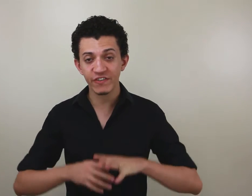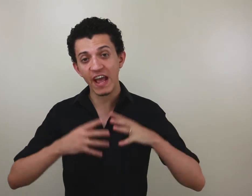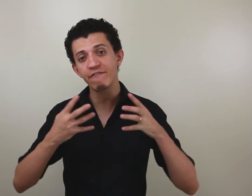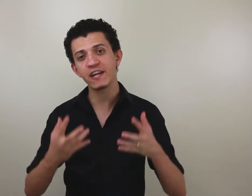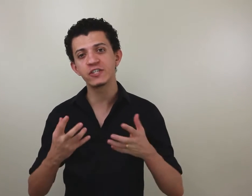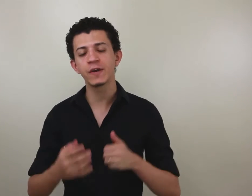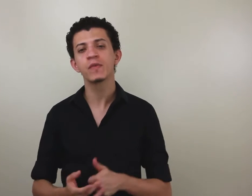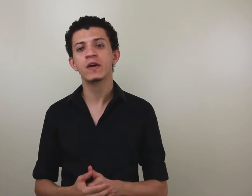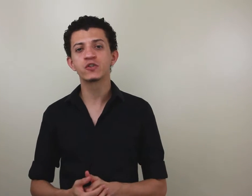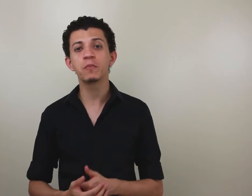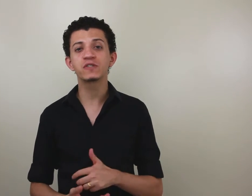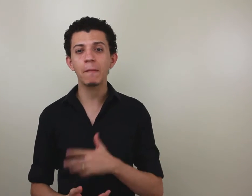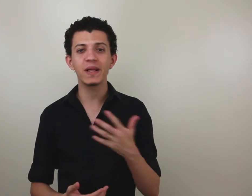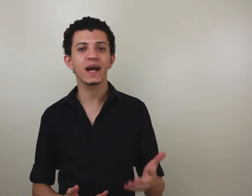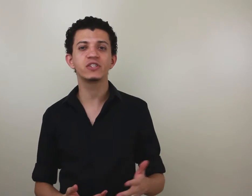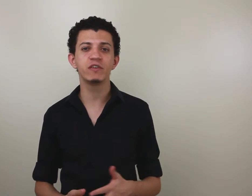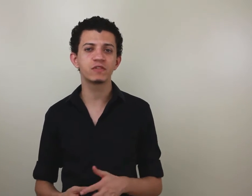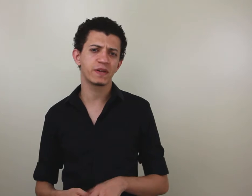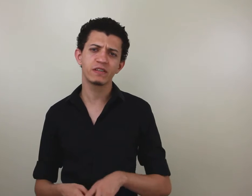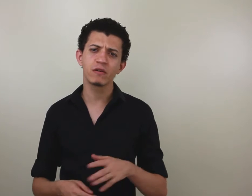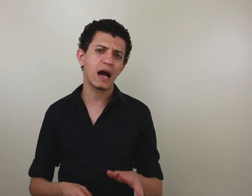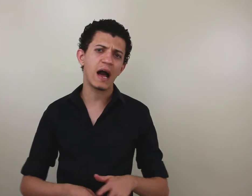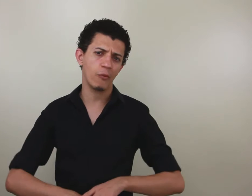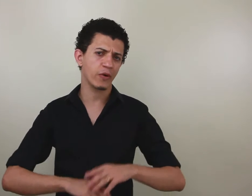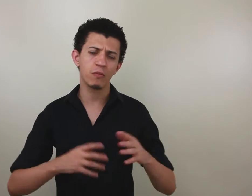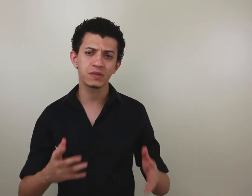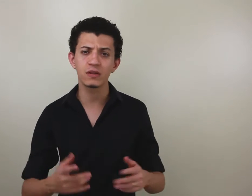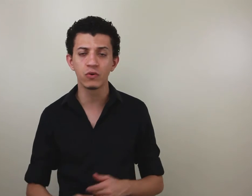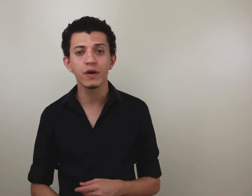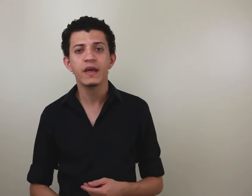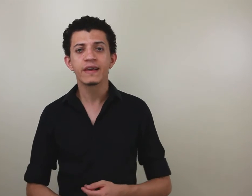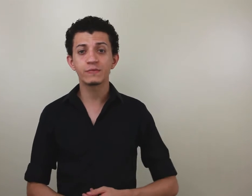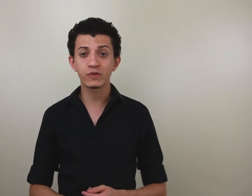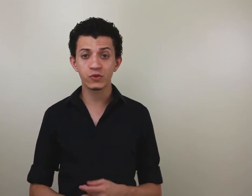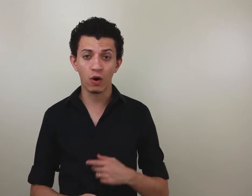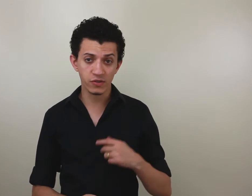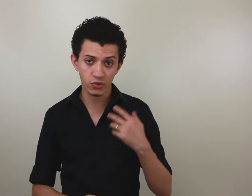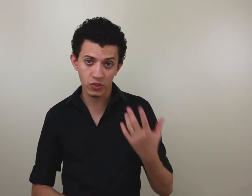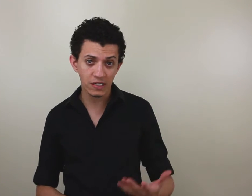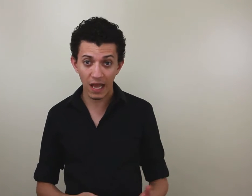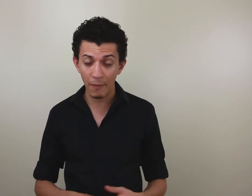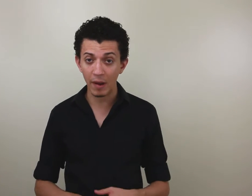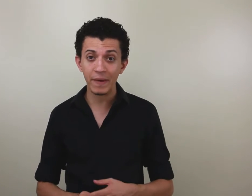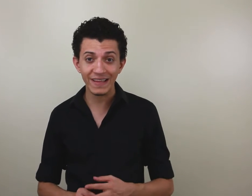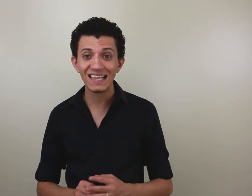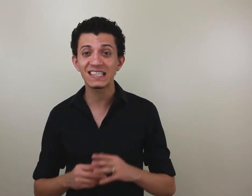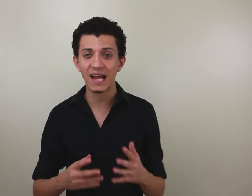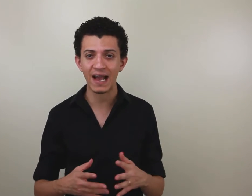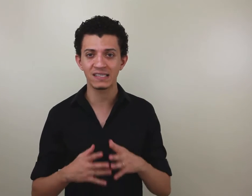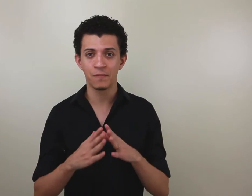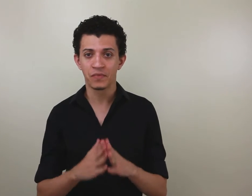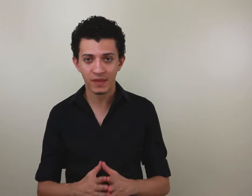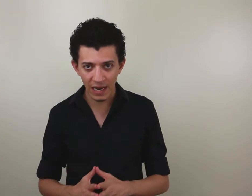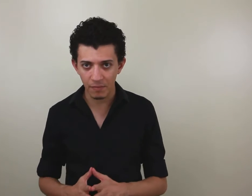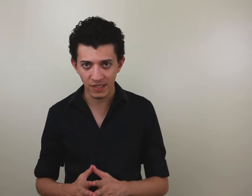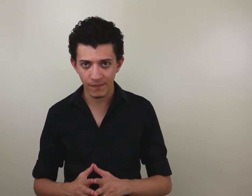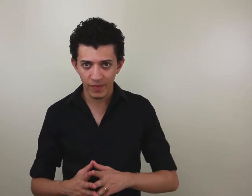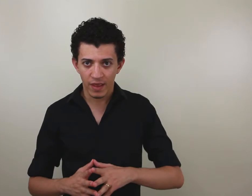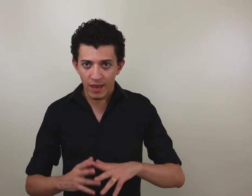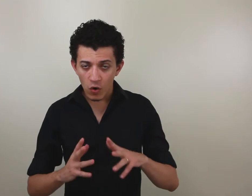gente vai refletir sobre os aplicativos para celular, para computador, que as pessoas gostam de utilizar para aprender sinais da Libras. Eu